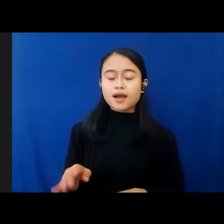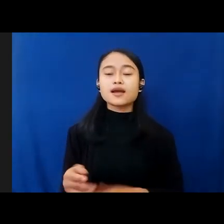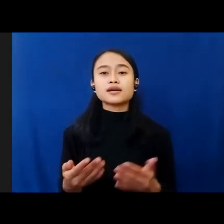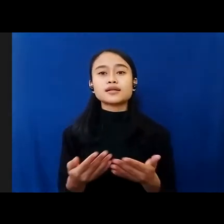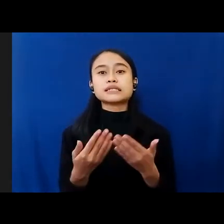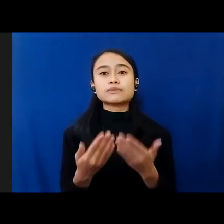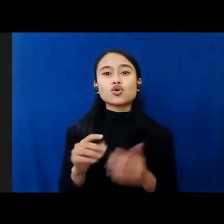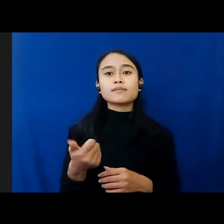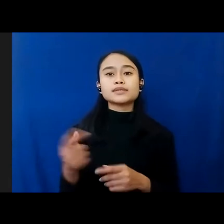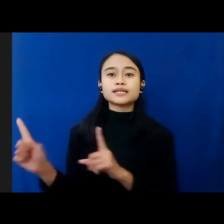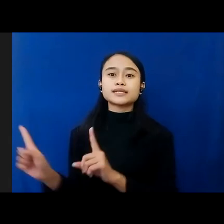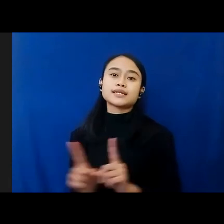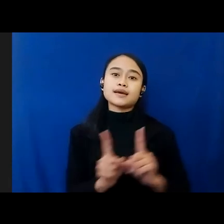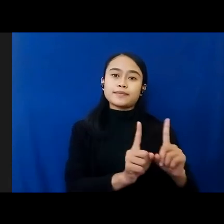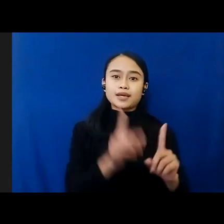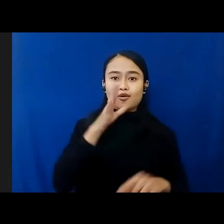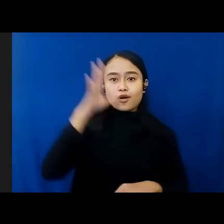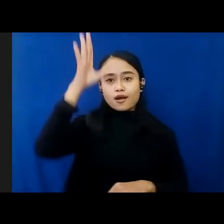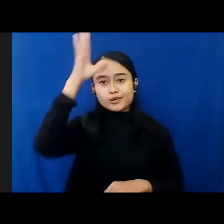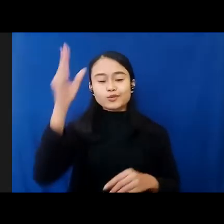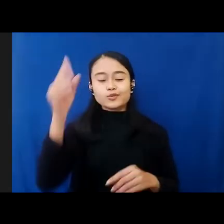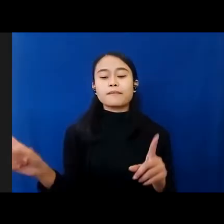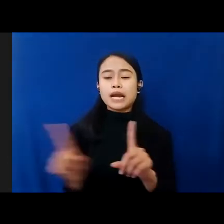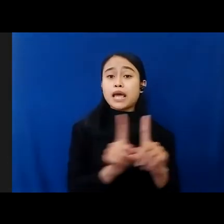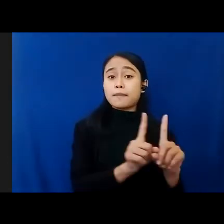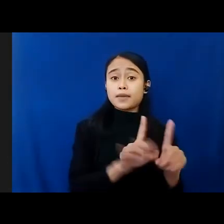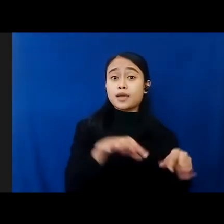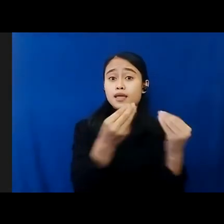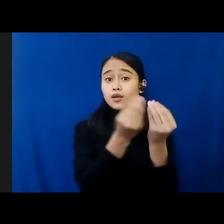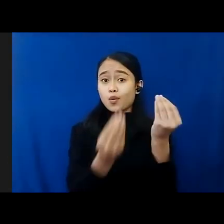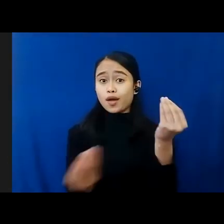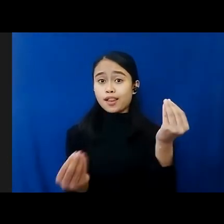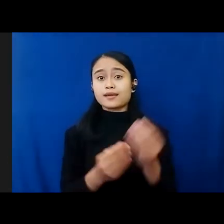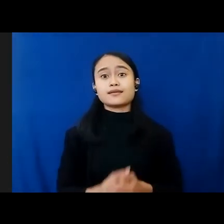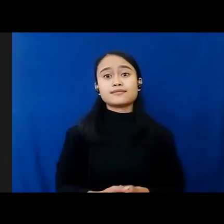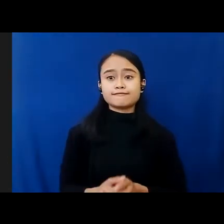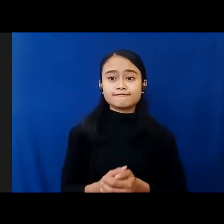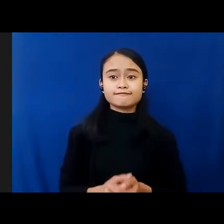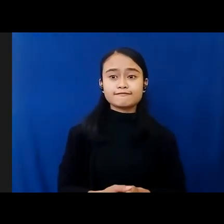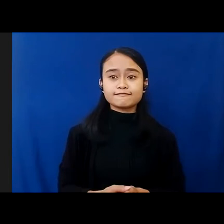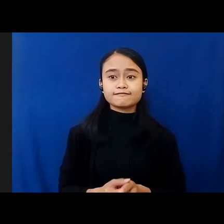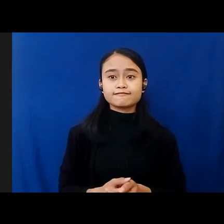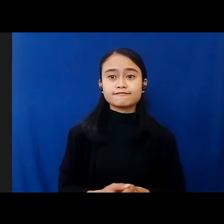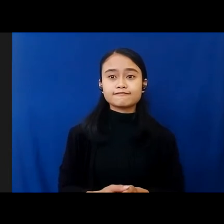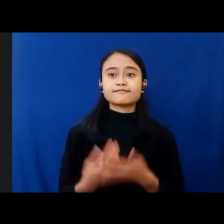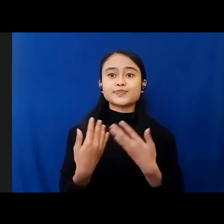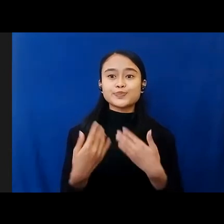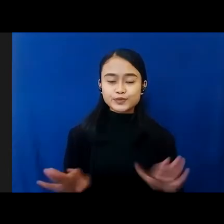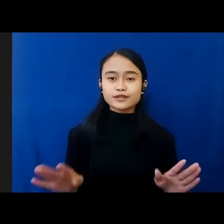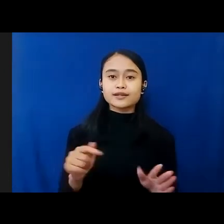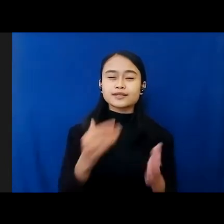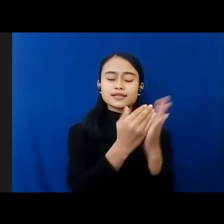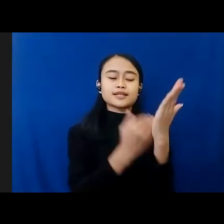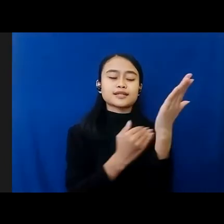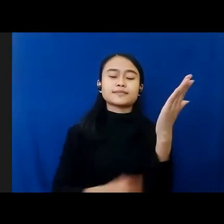wali ataupun juga pendamping. Nah kemudian tata tertib selama sesi berlangsung yang ke-8, peserta